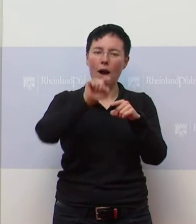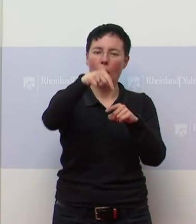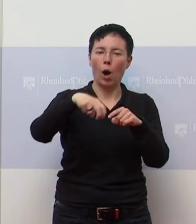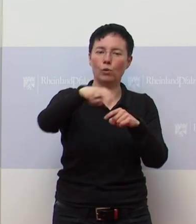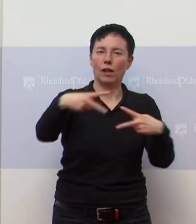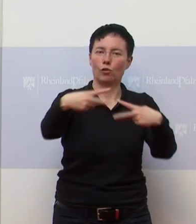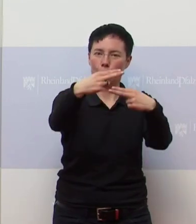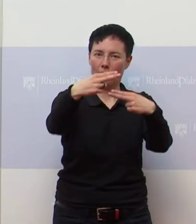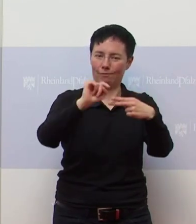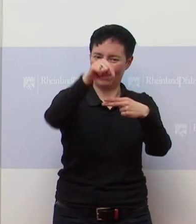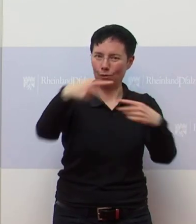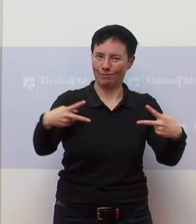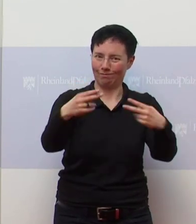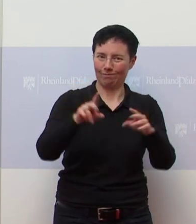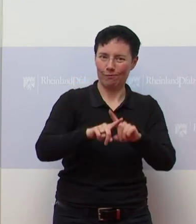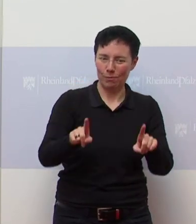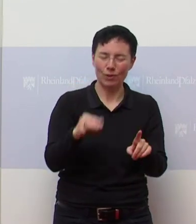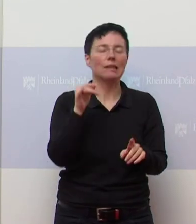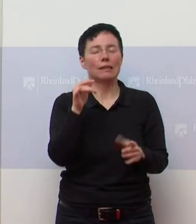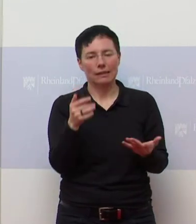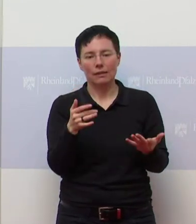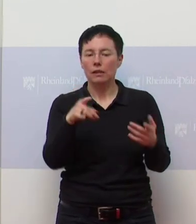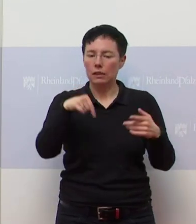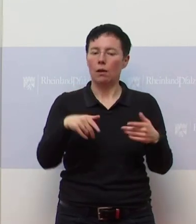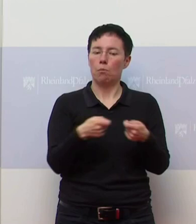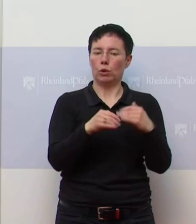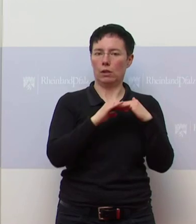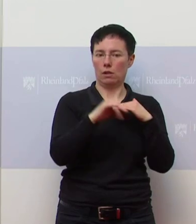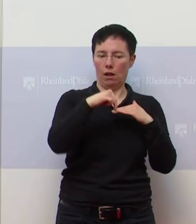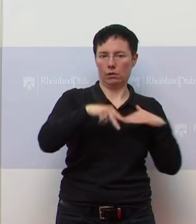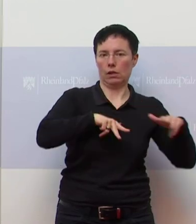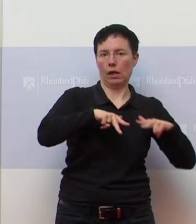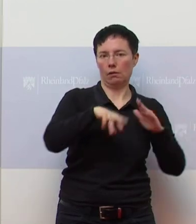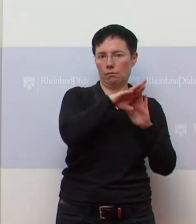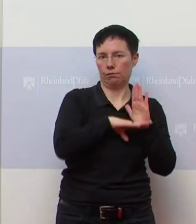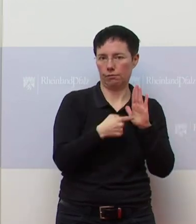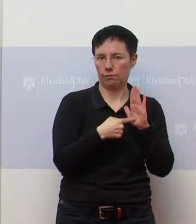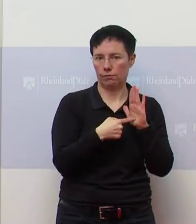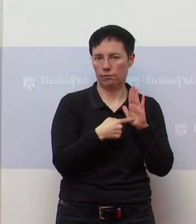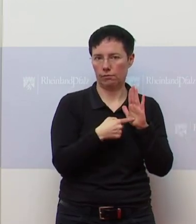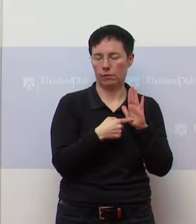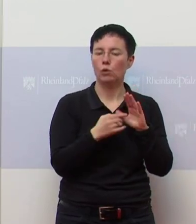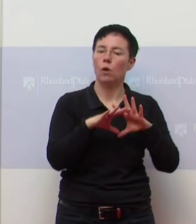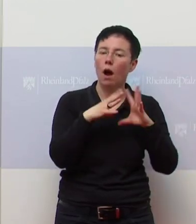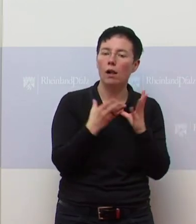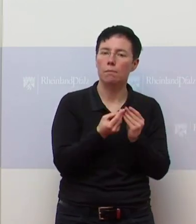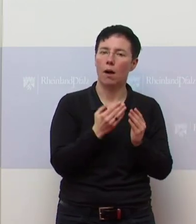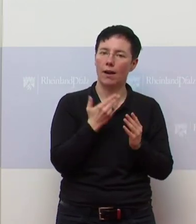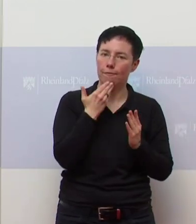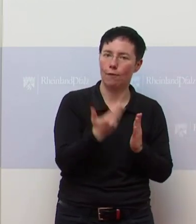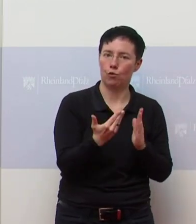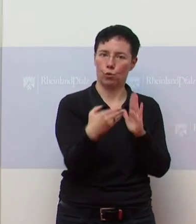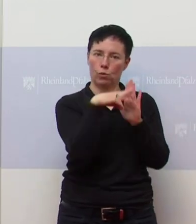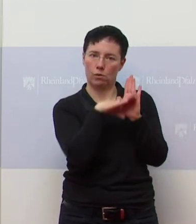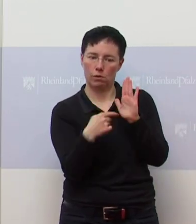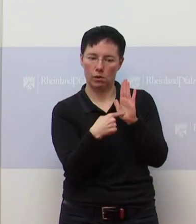regeln wir ja hier im Land. Also wir machen das in den Allgemeinverfügungen. Wenn